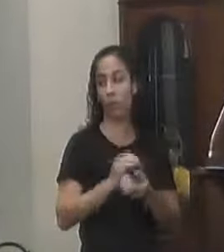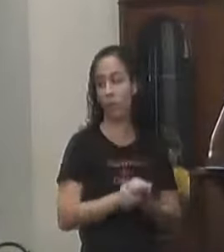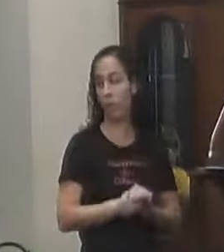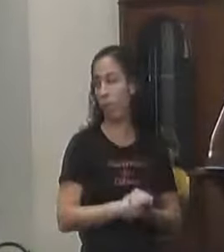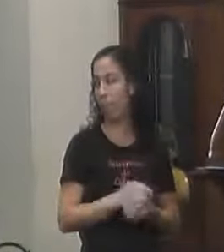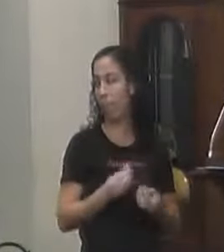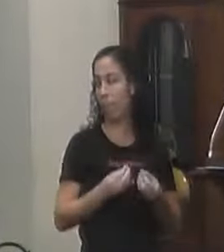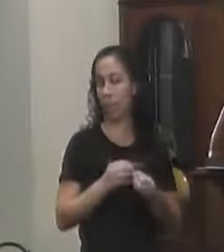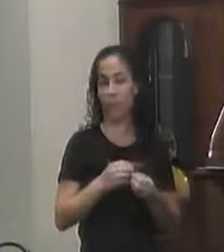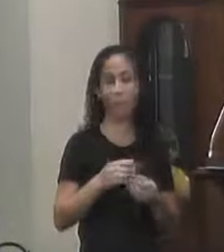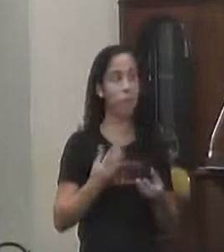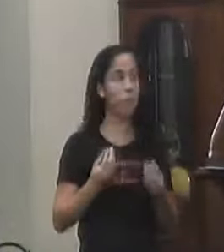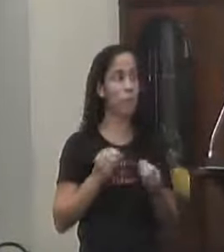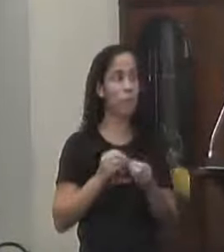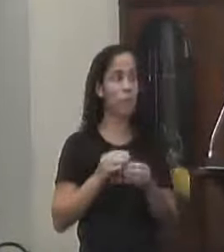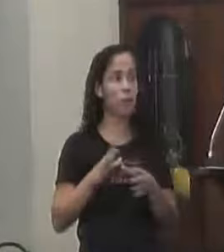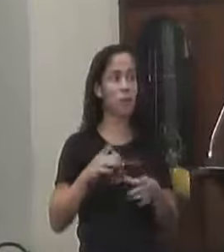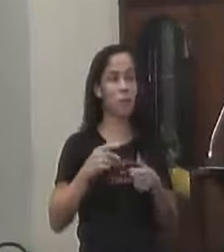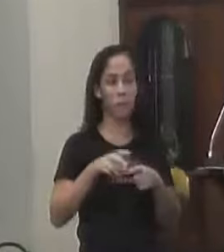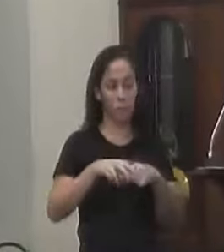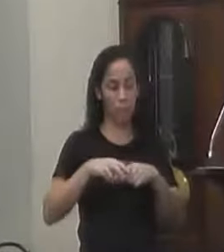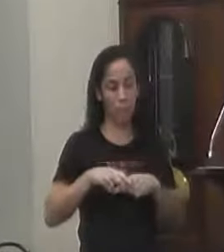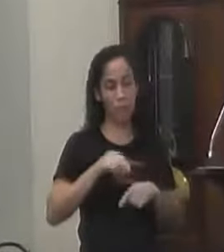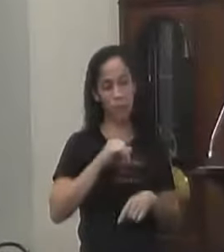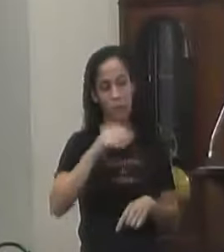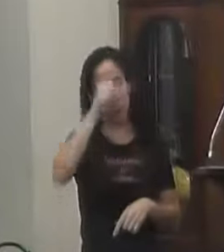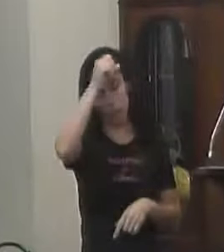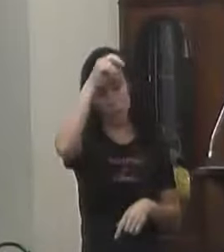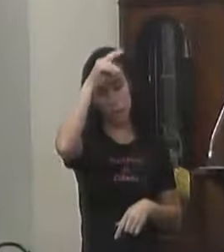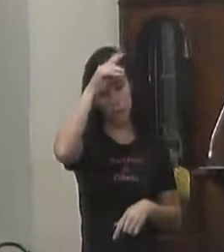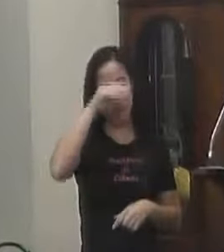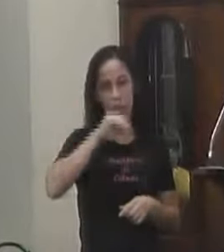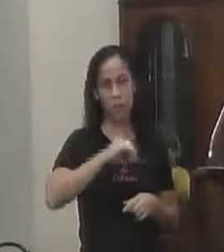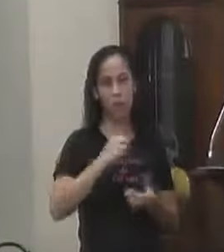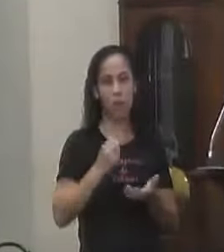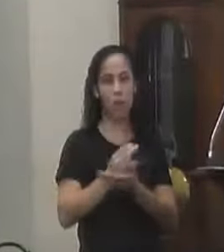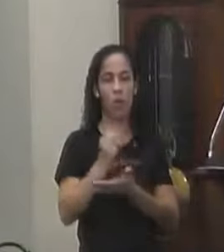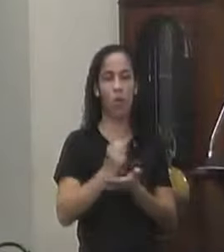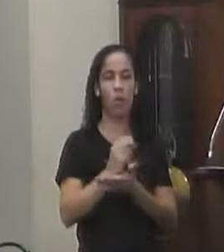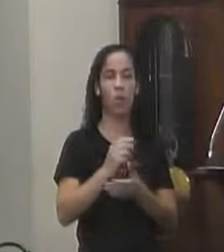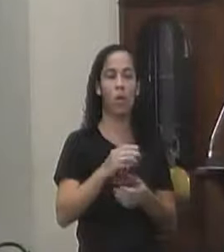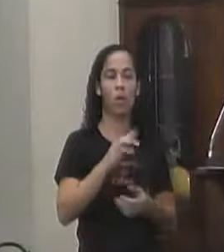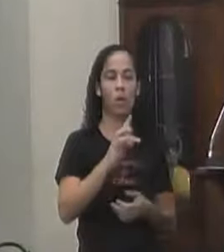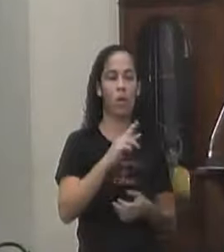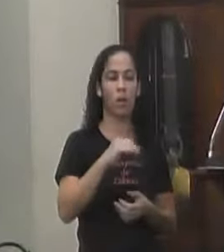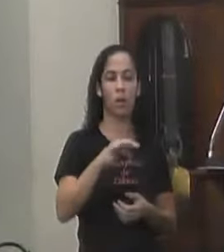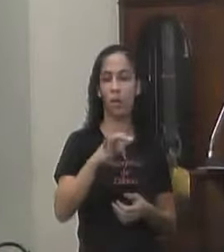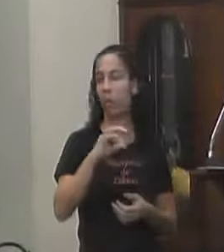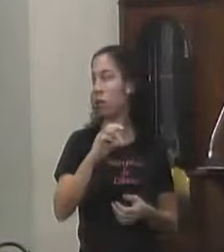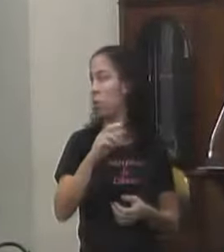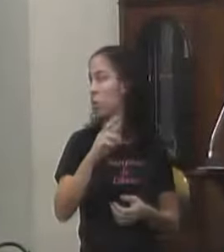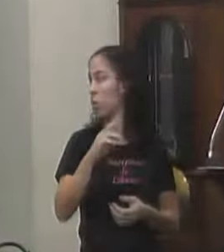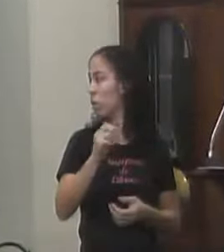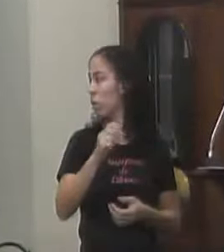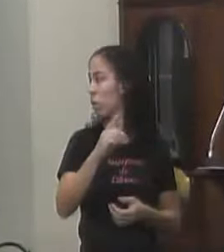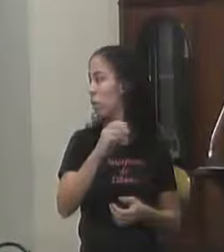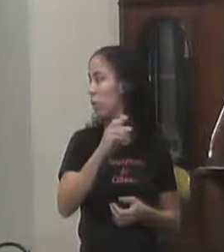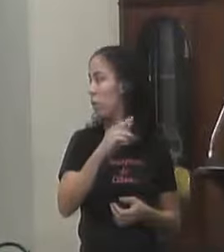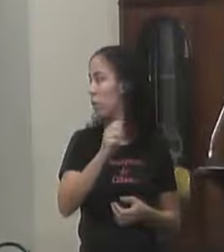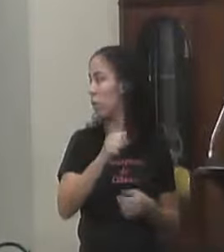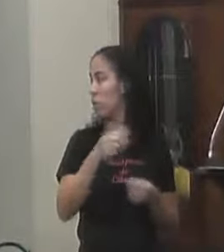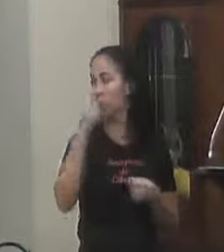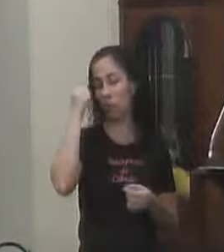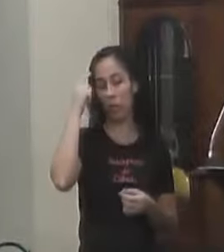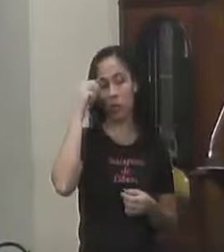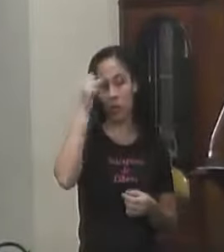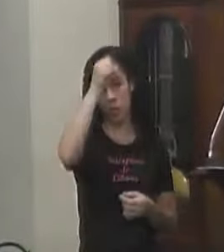Daqui a pouco vem um fogo Então Se a prefeitura Comprasse essa trituradora Eu não sei Eu não sei qual é a ideia Do